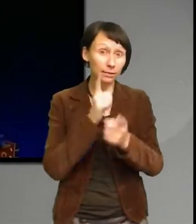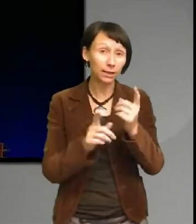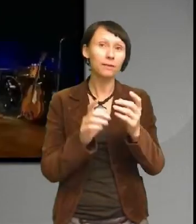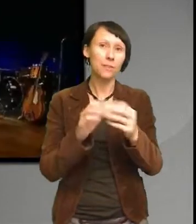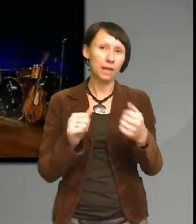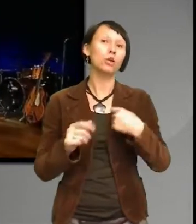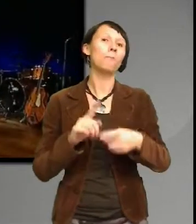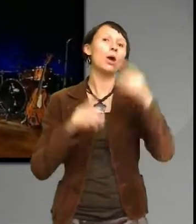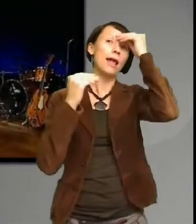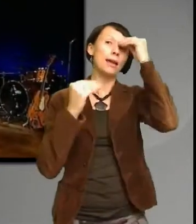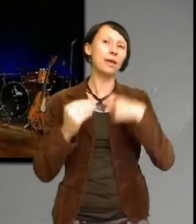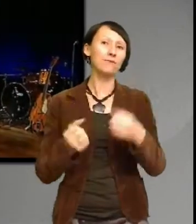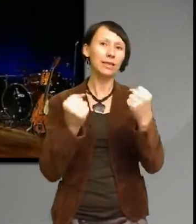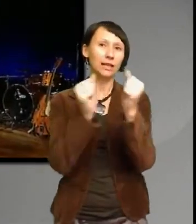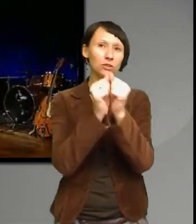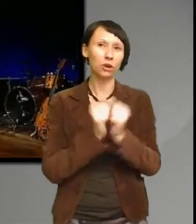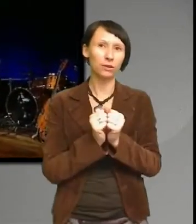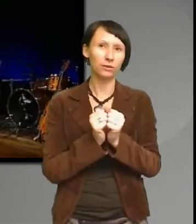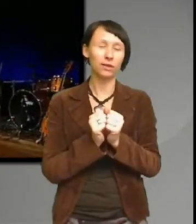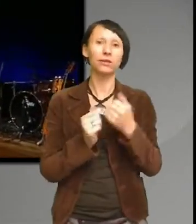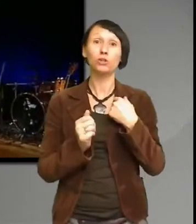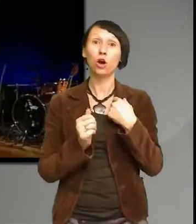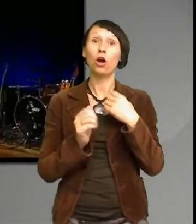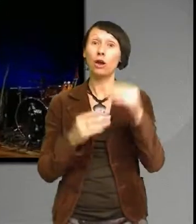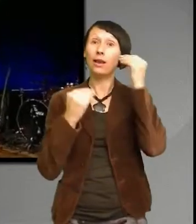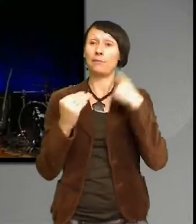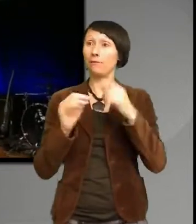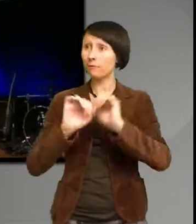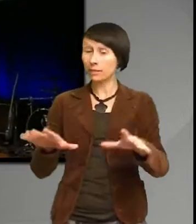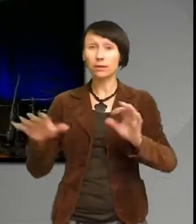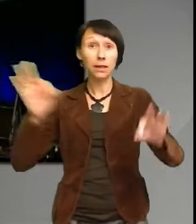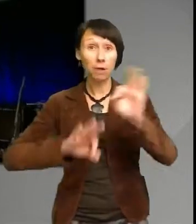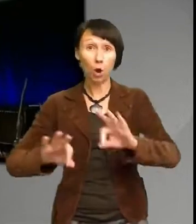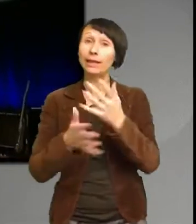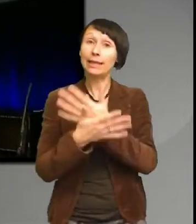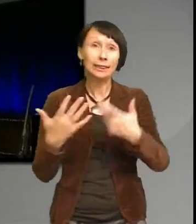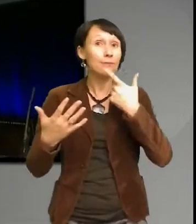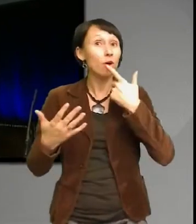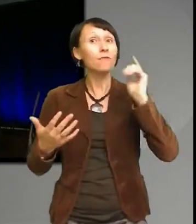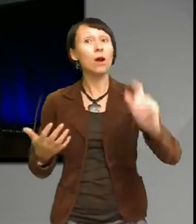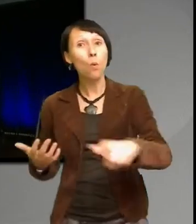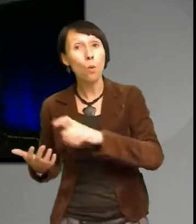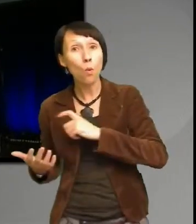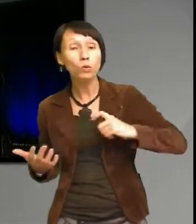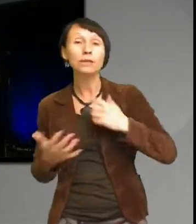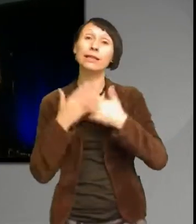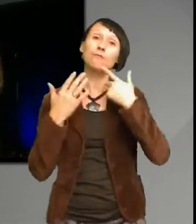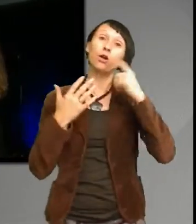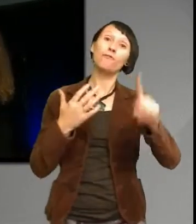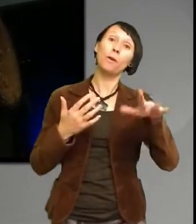att de flesta kemikalier de är inte farliga för varken oss eller för miljön och det är ganska onödigt att gå runt